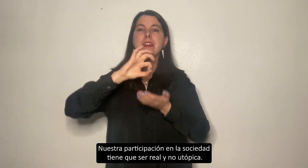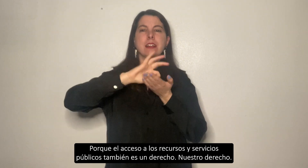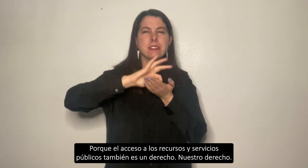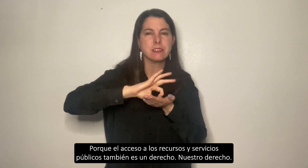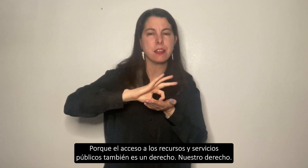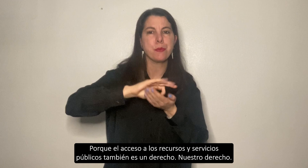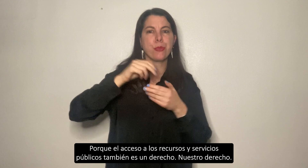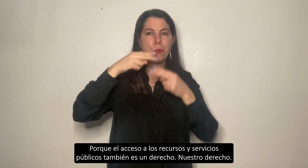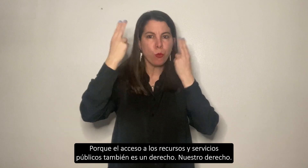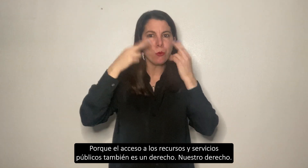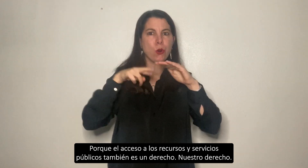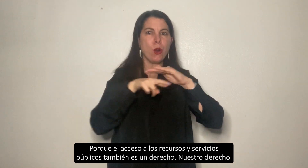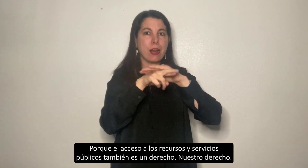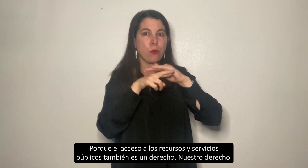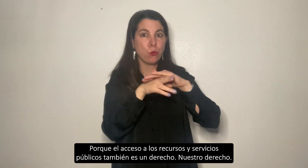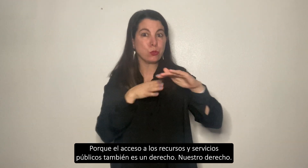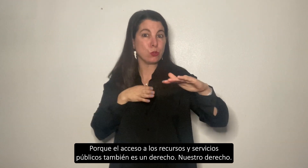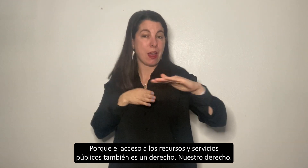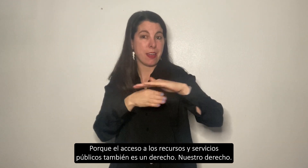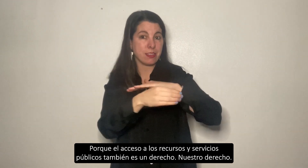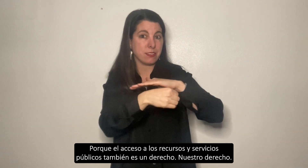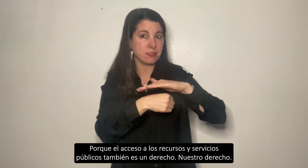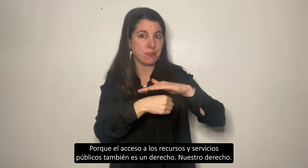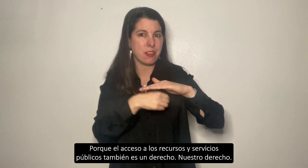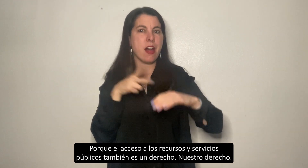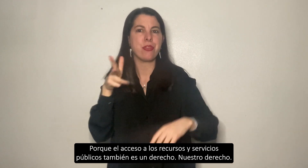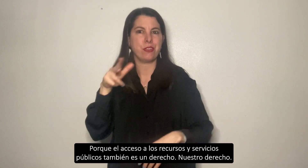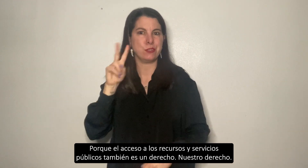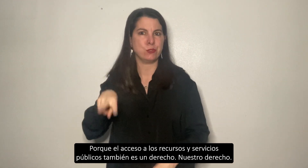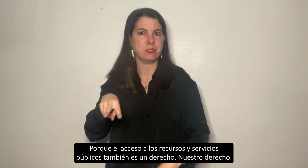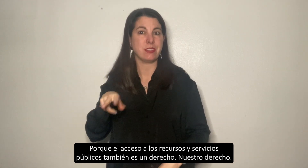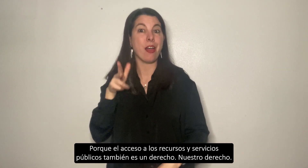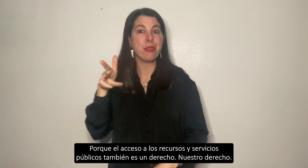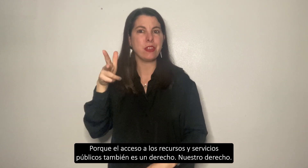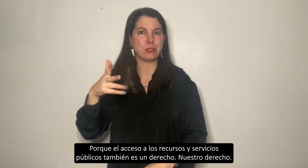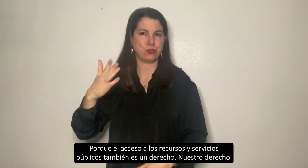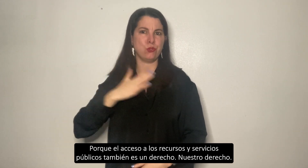porque el acceso a los recursos y servicios públicos también es un derecho, nuestro derecho.